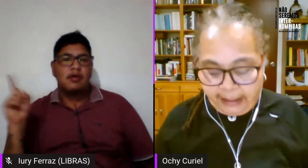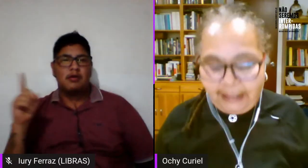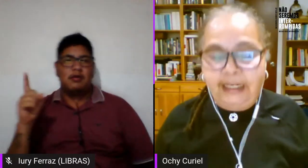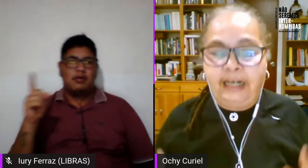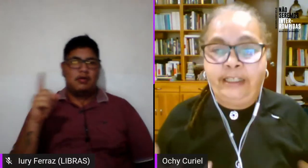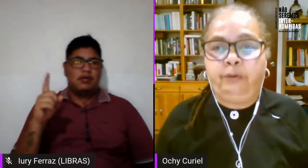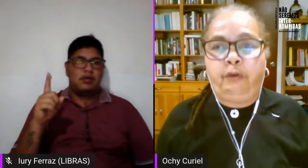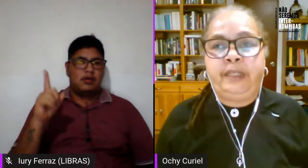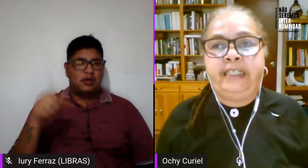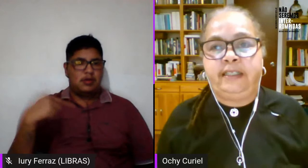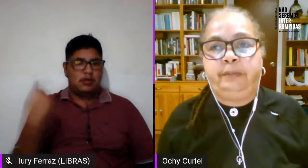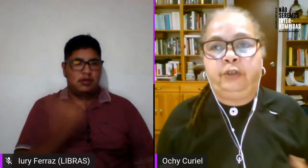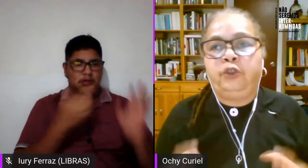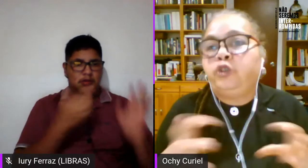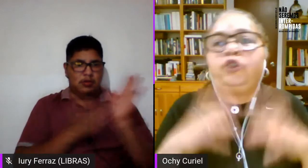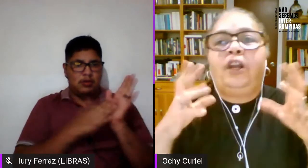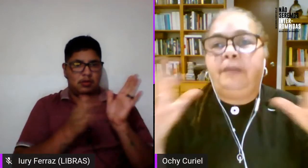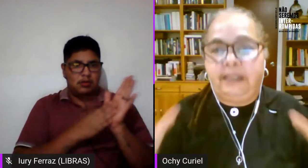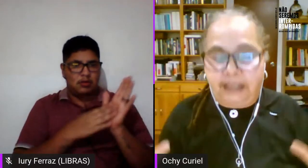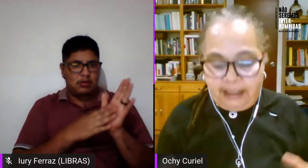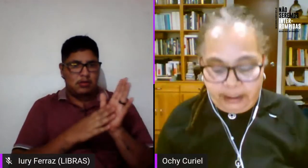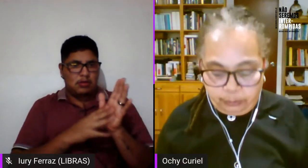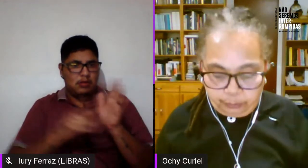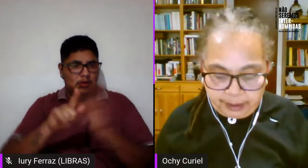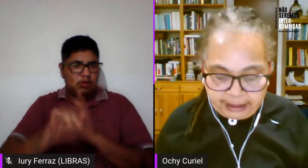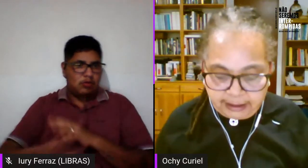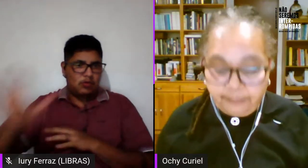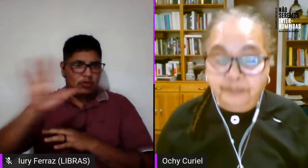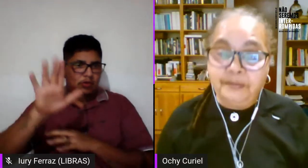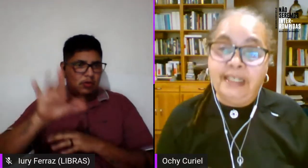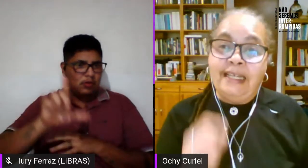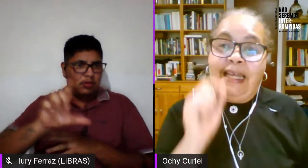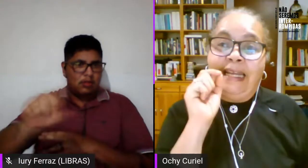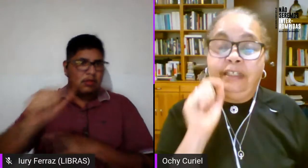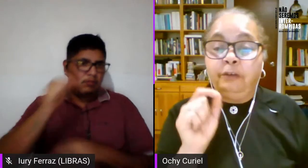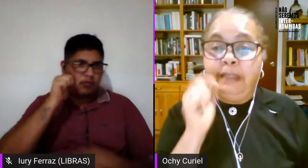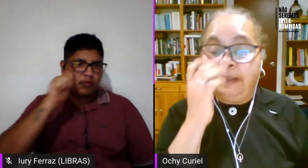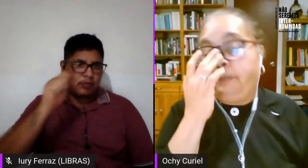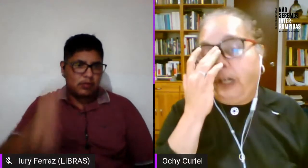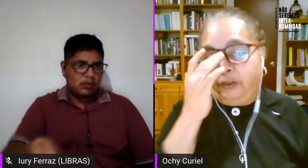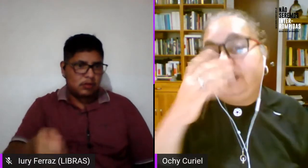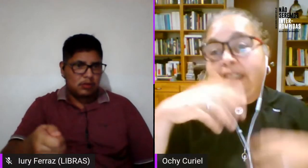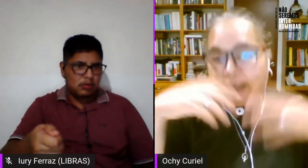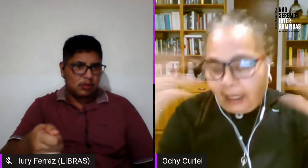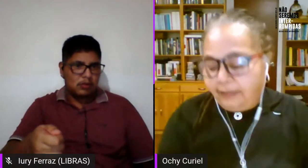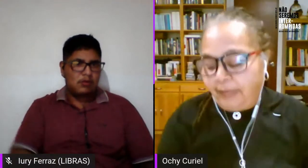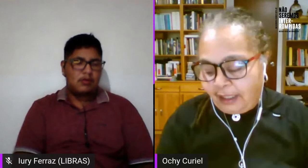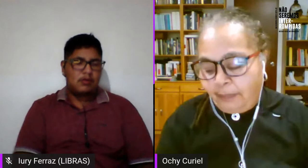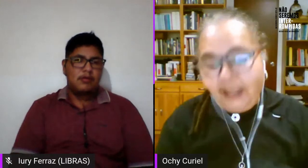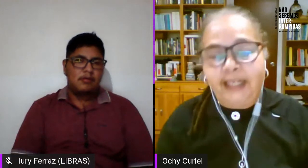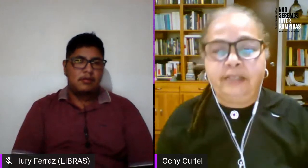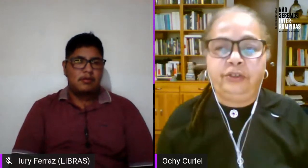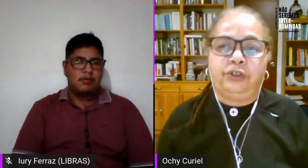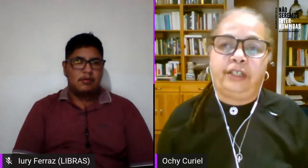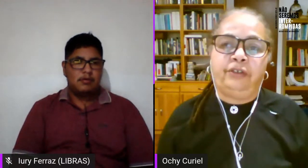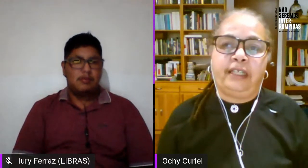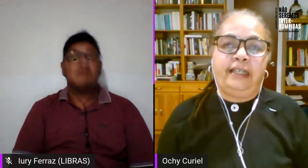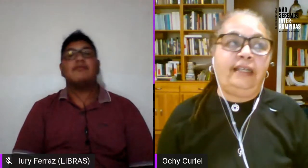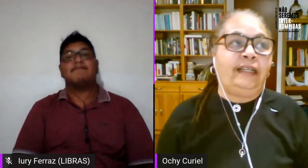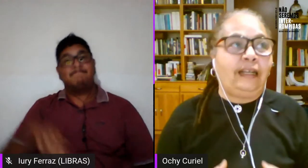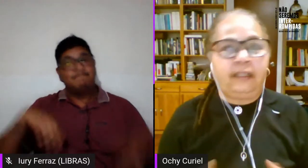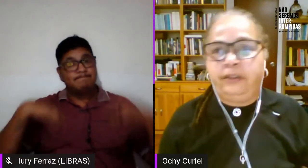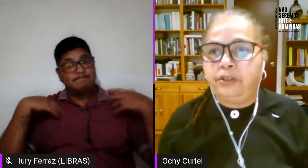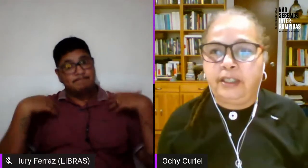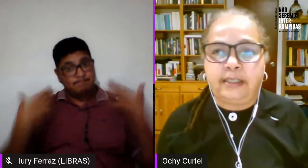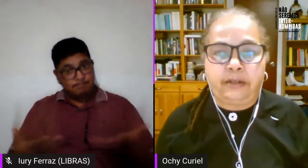en general lésbico-feminista pero no solamente lésbico-feminista en el 2000 bueno y además de eso yo creo